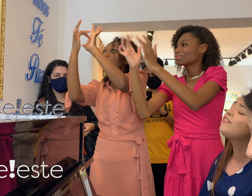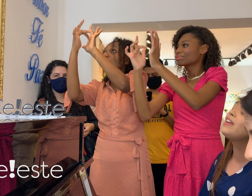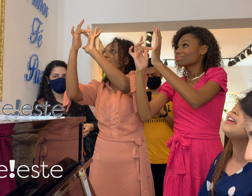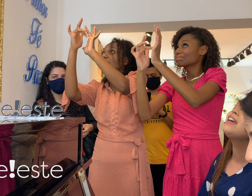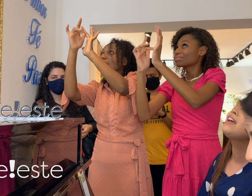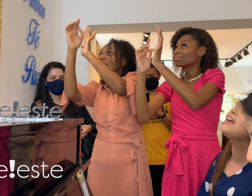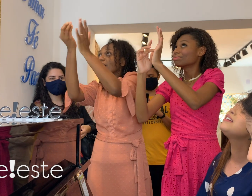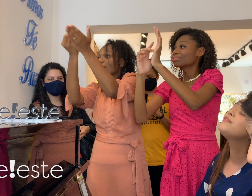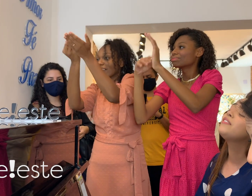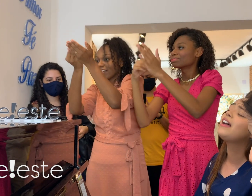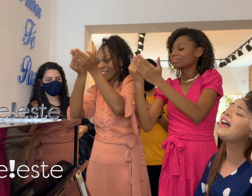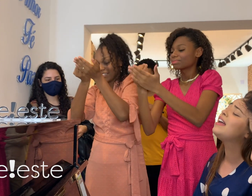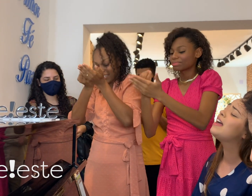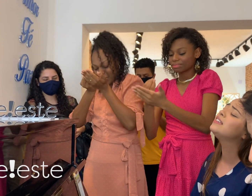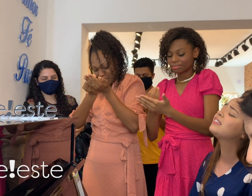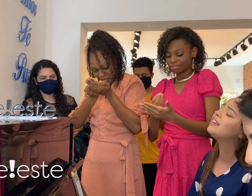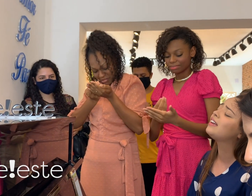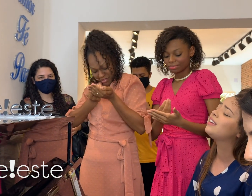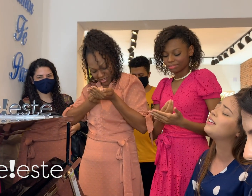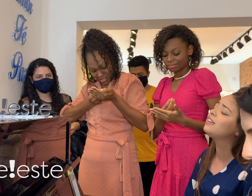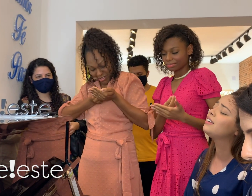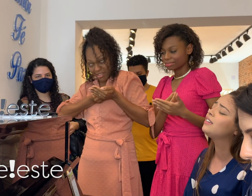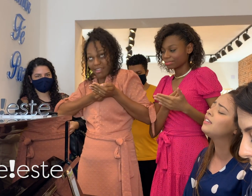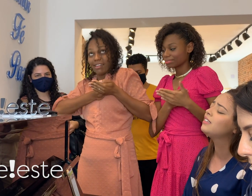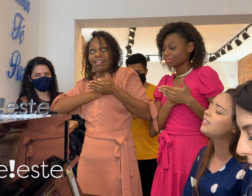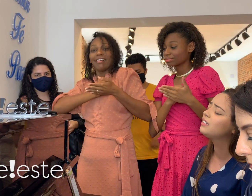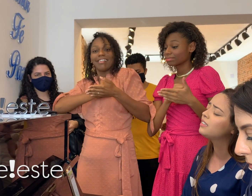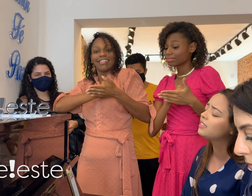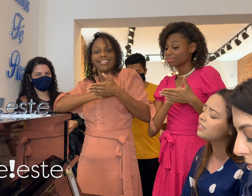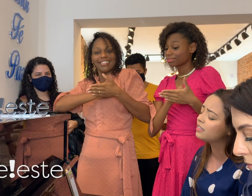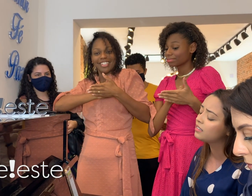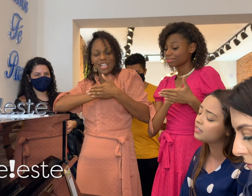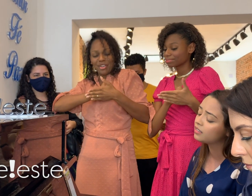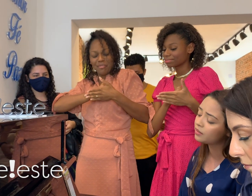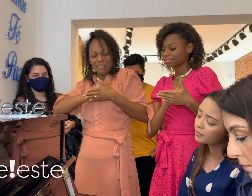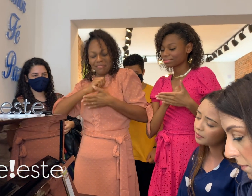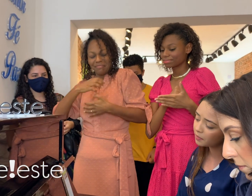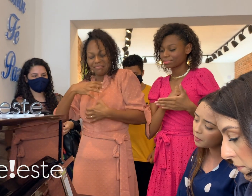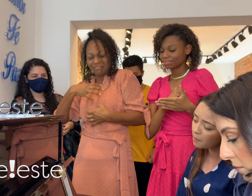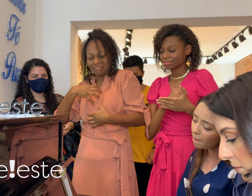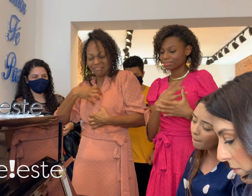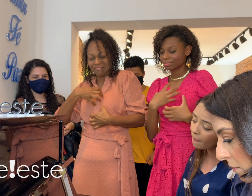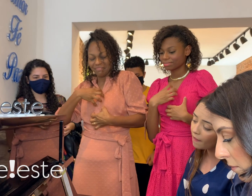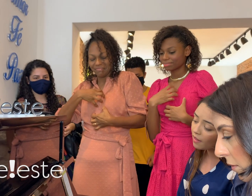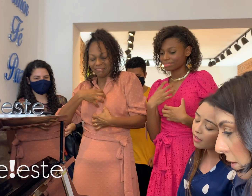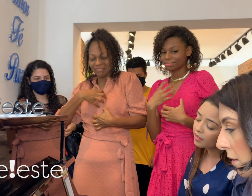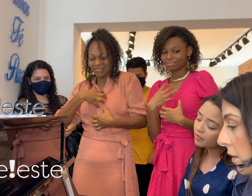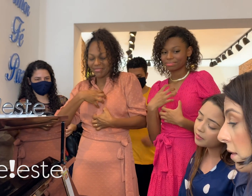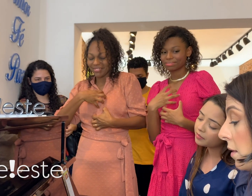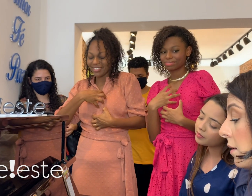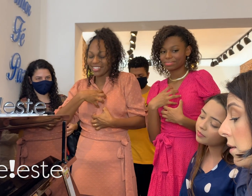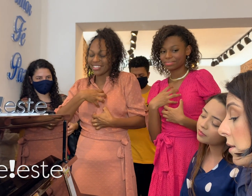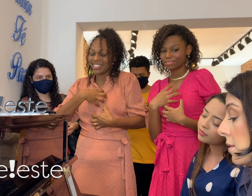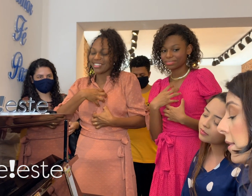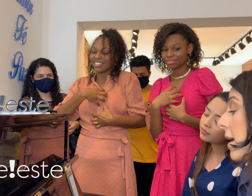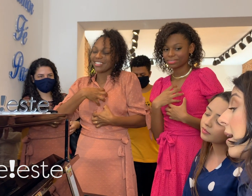vivo está E está